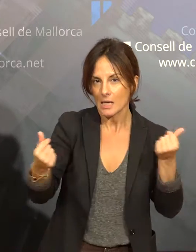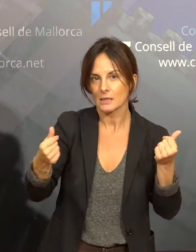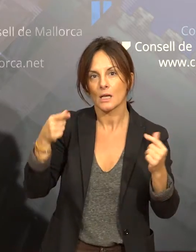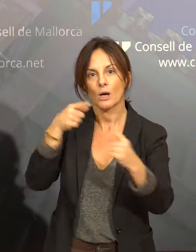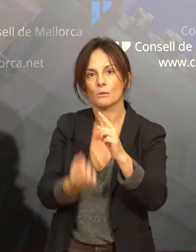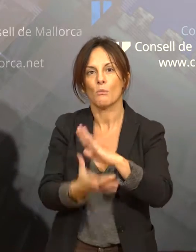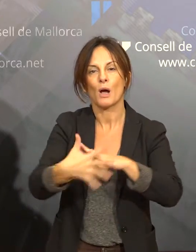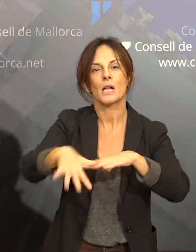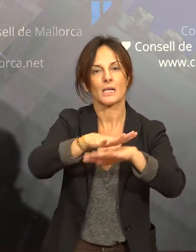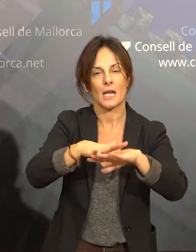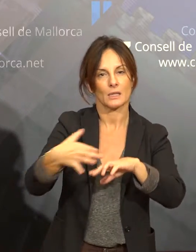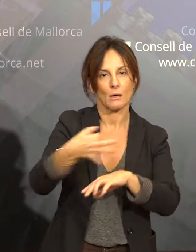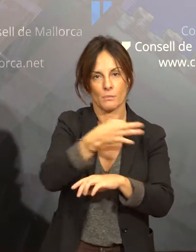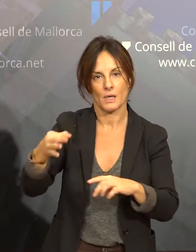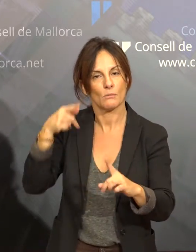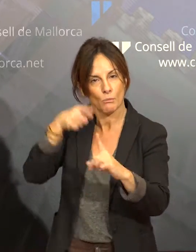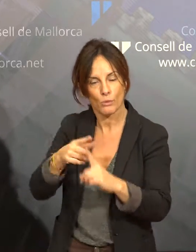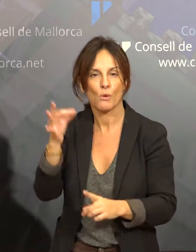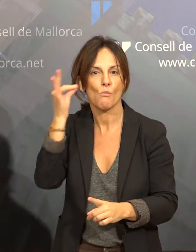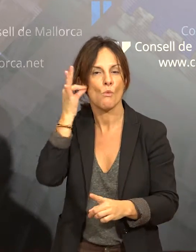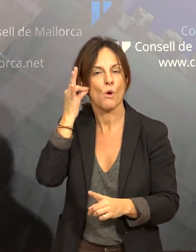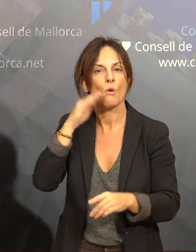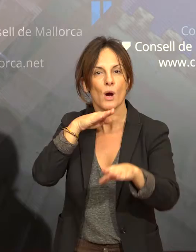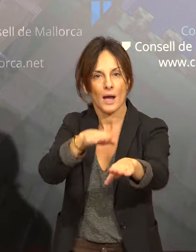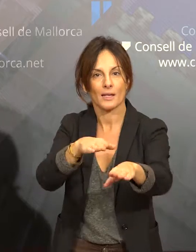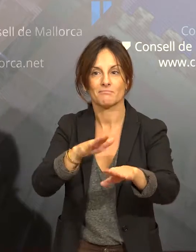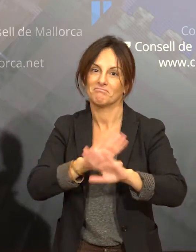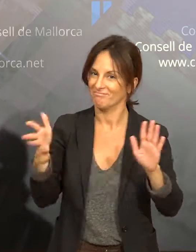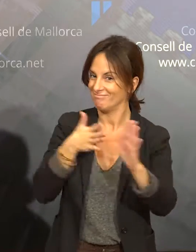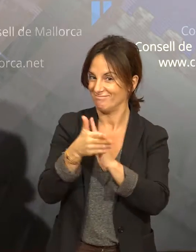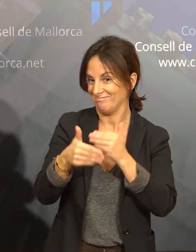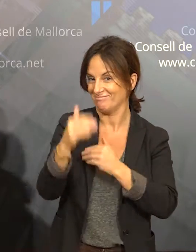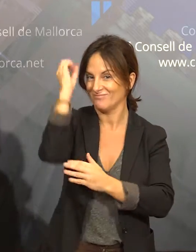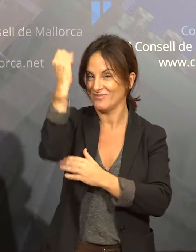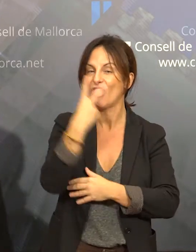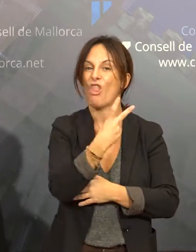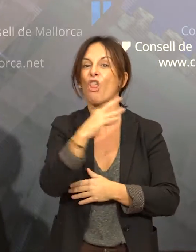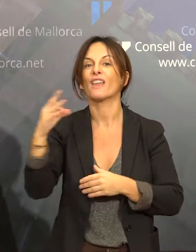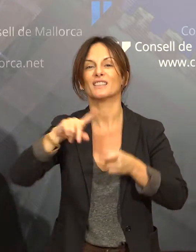bé, un poc, això és el que intentem explicar, aquestes 200 organitzacions.